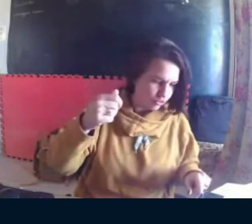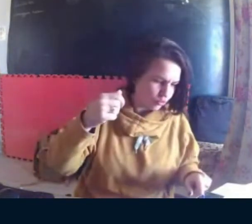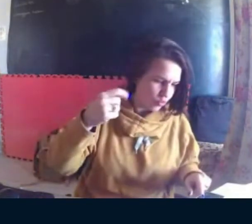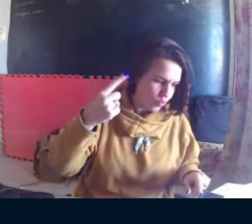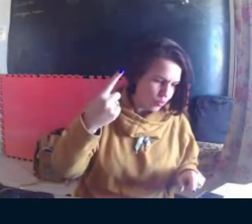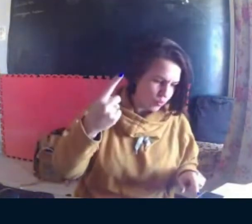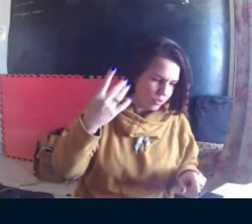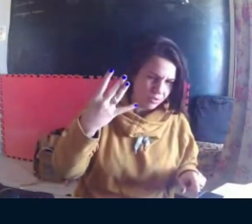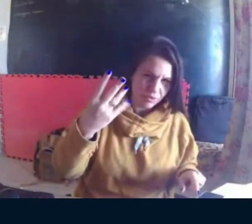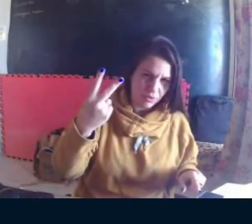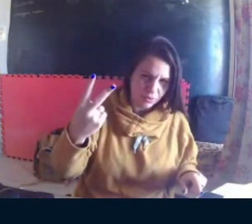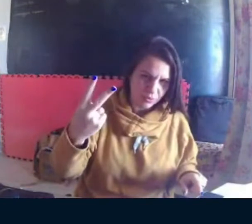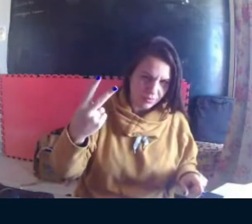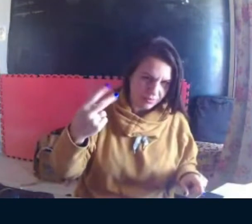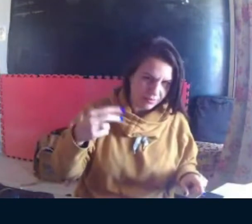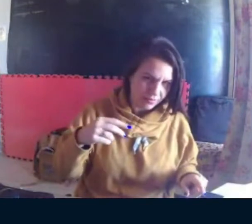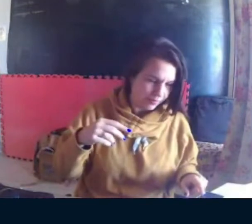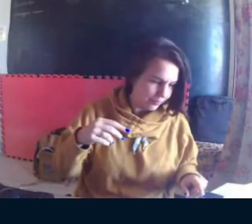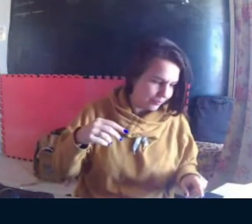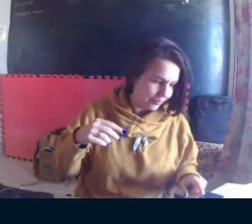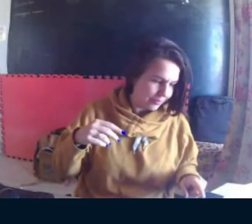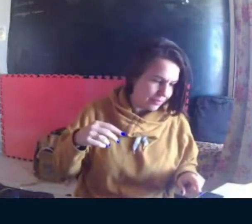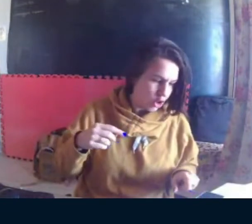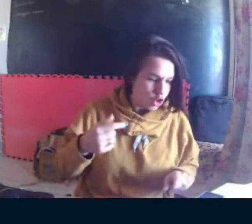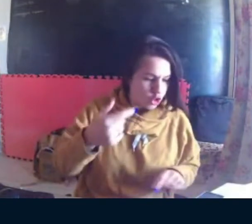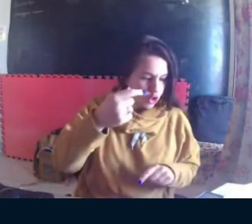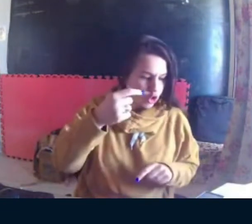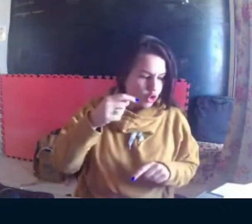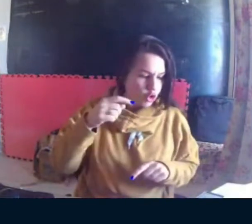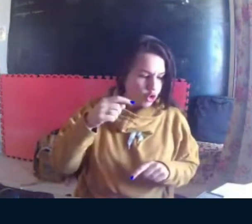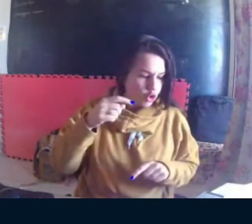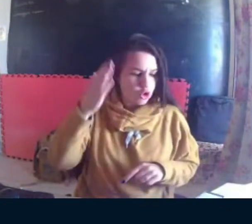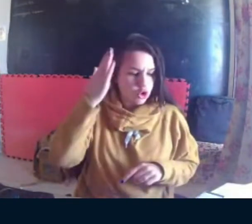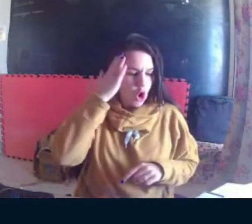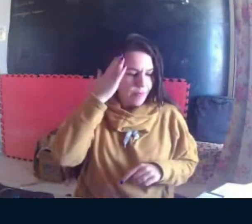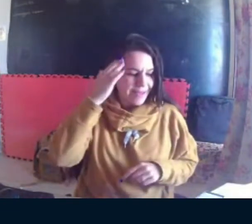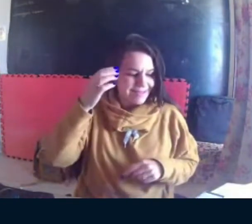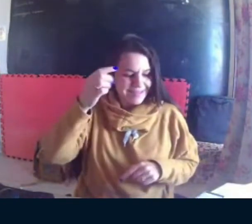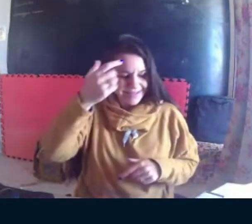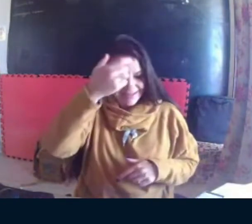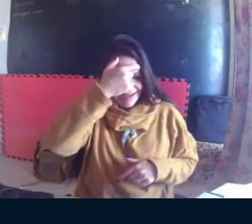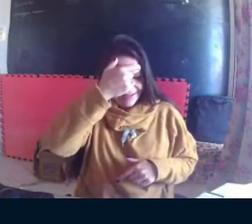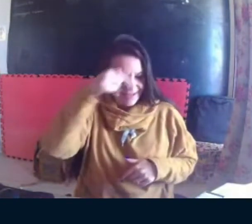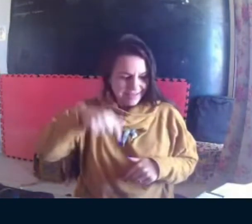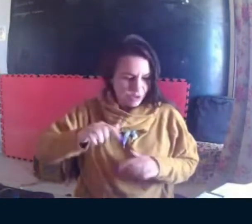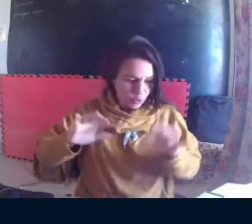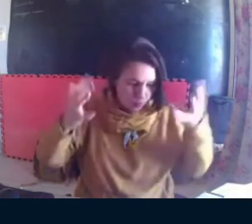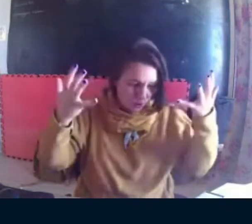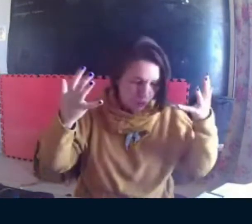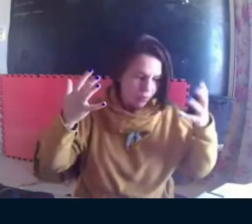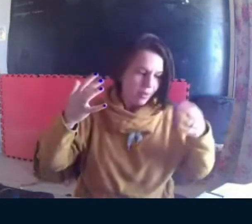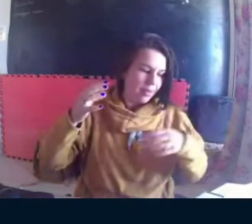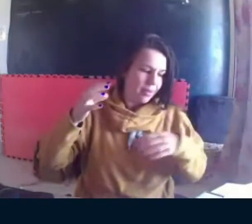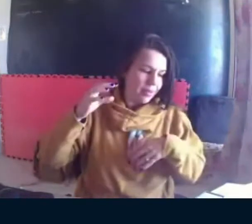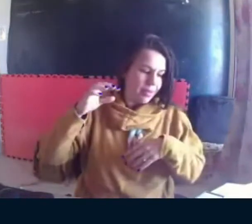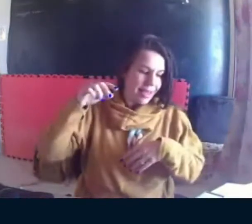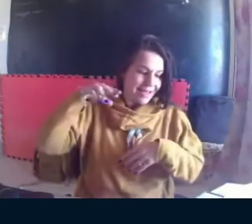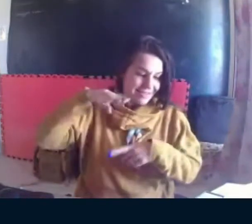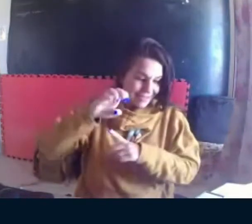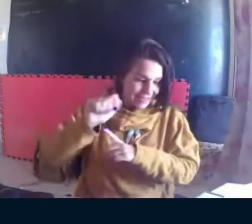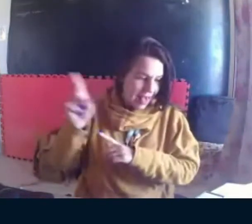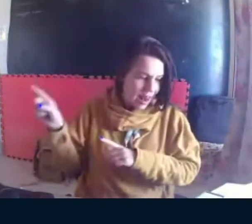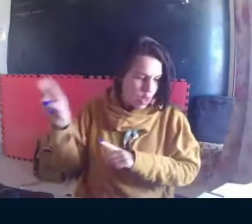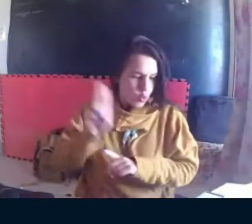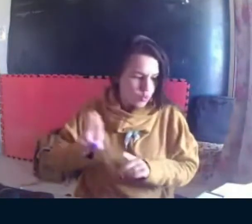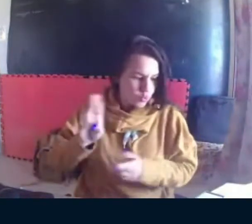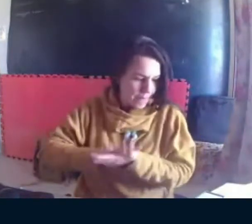na parte de tomar ciência desse conhecimento, então, de que no Ceau ela usou o pandeiro, que